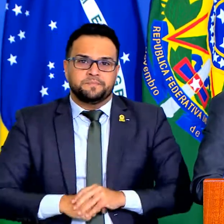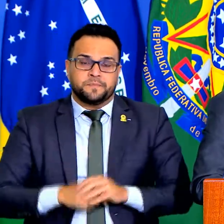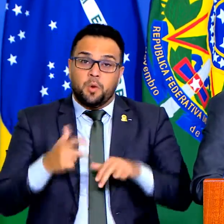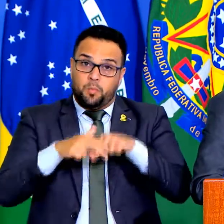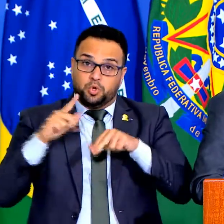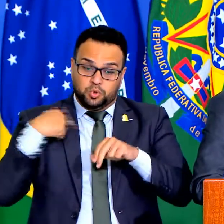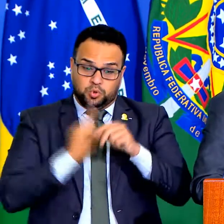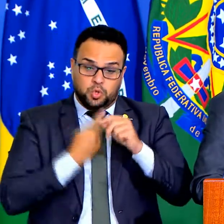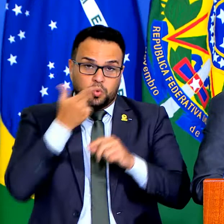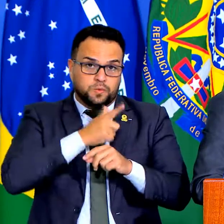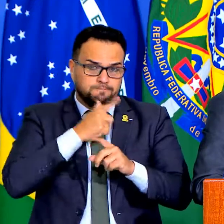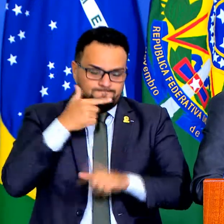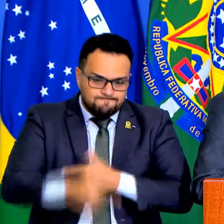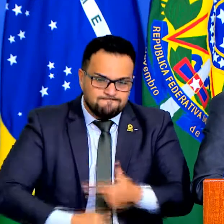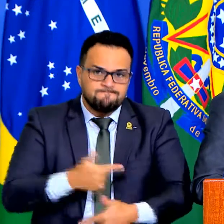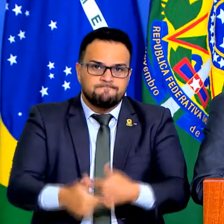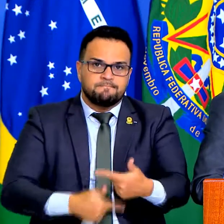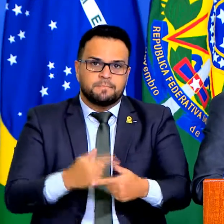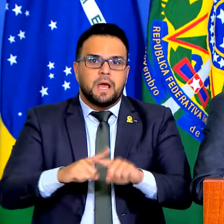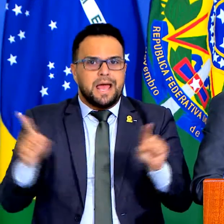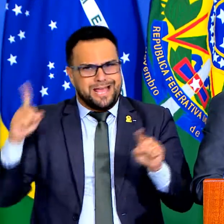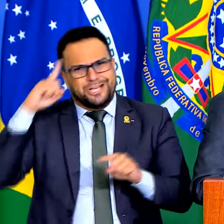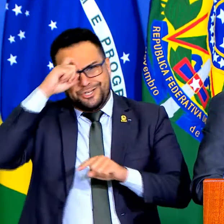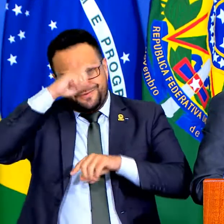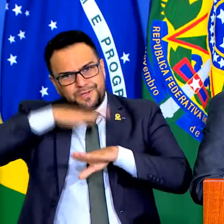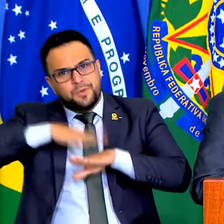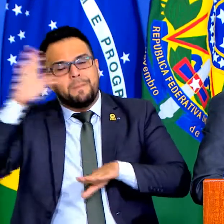o caminho é mais difícil, mas é o gratificante,